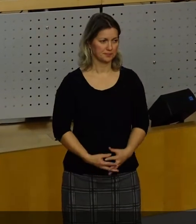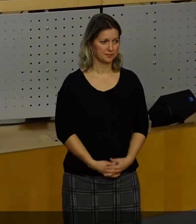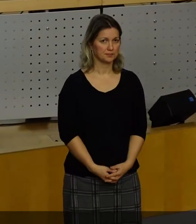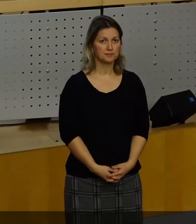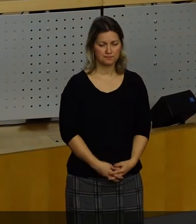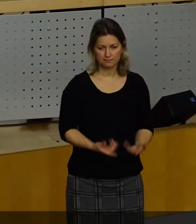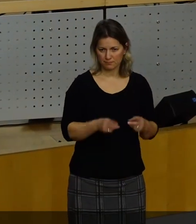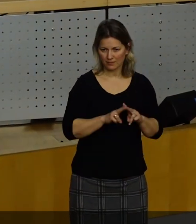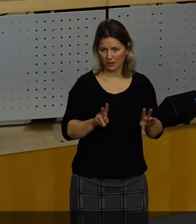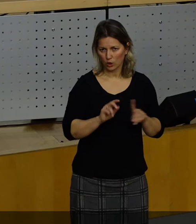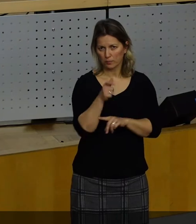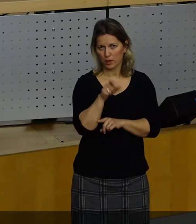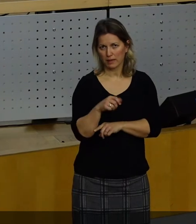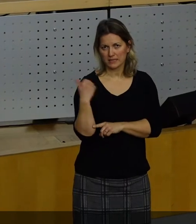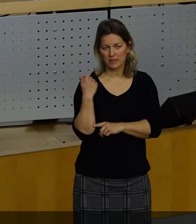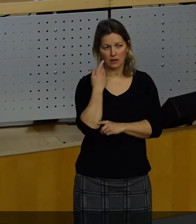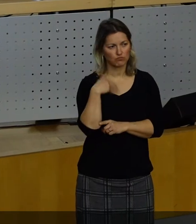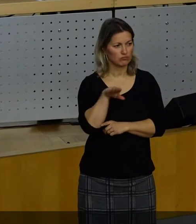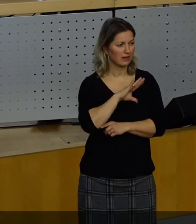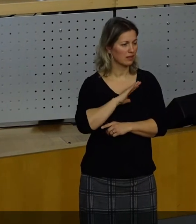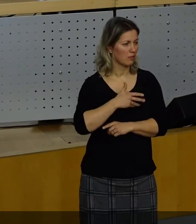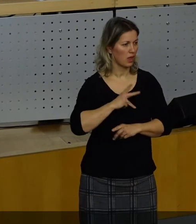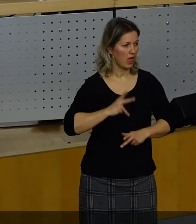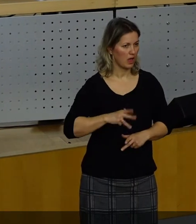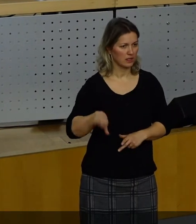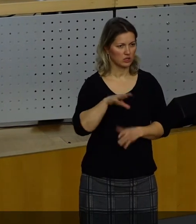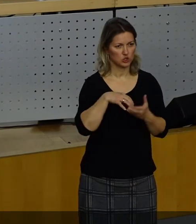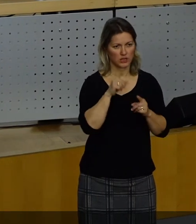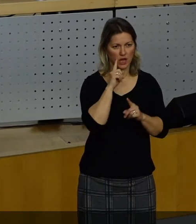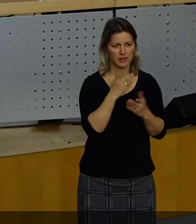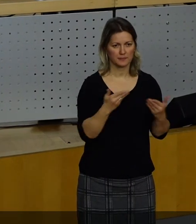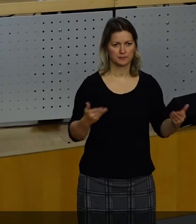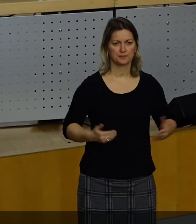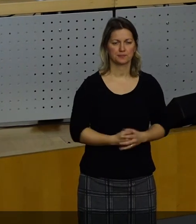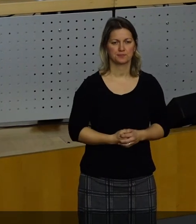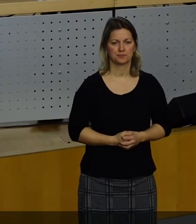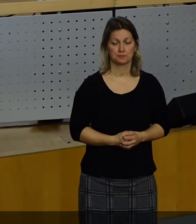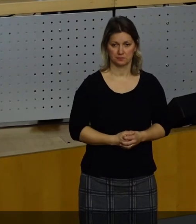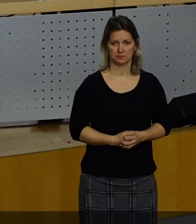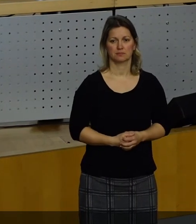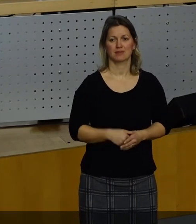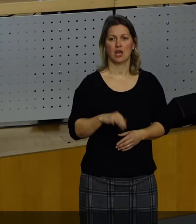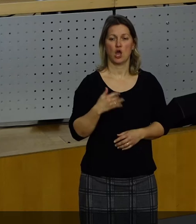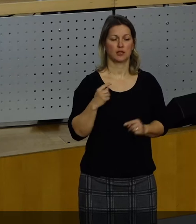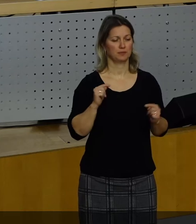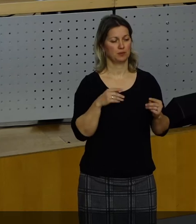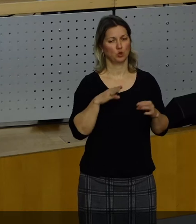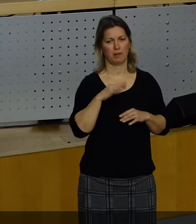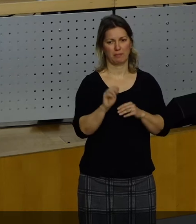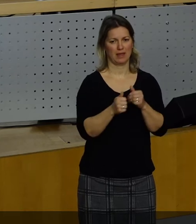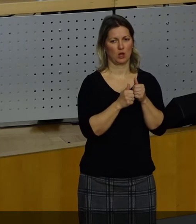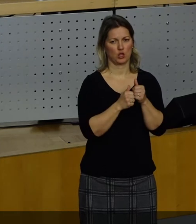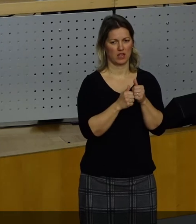Sehr geehrter Herr Oberbürgermeister, sehr geehrte Damen und Herren Stadträte. Der Anlass, dass wir heute über die Ausschreibung des Beigeordneten